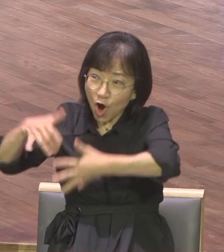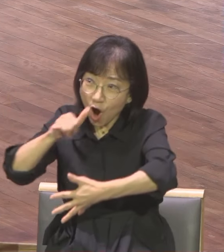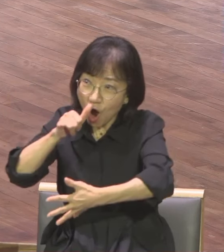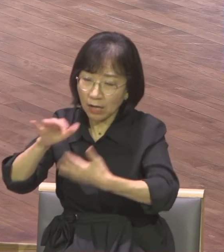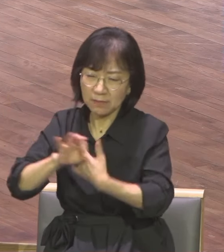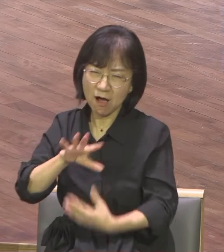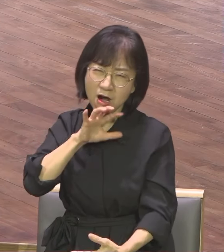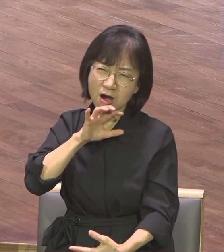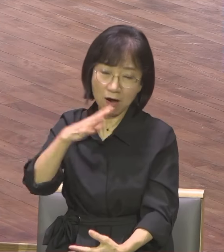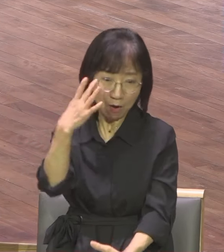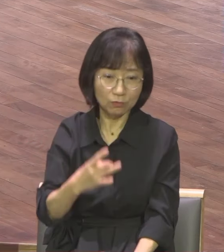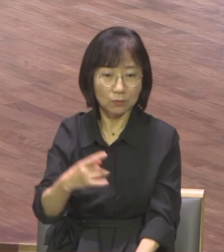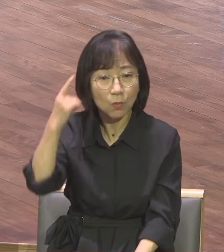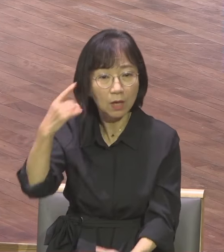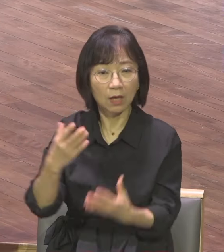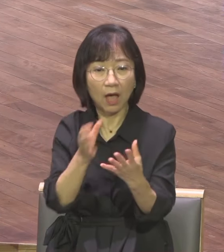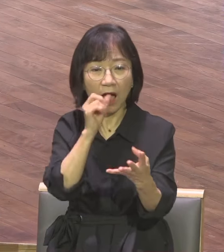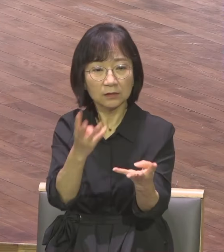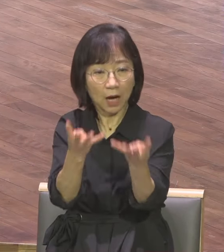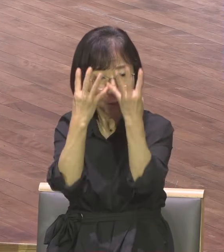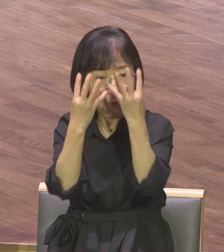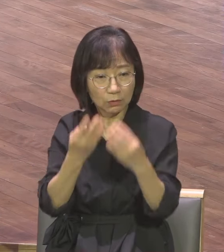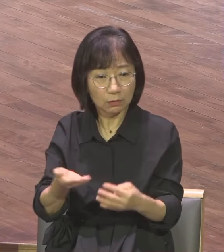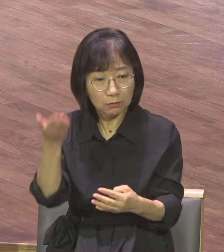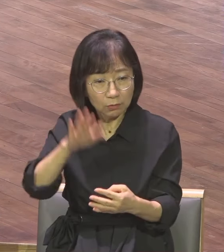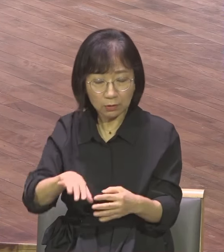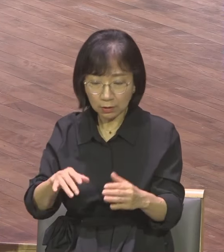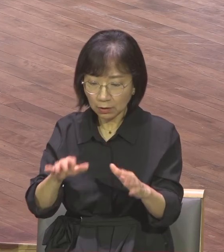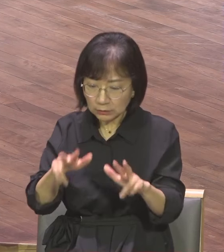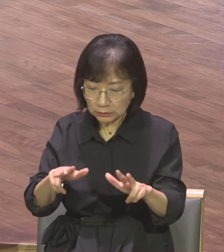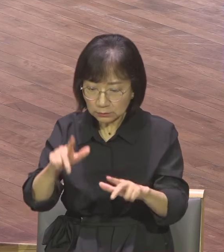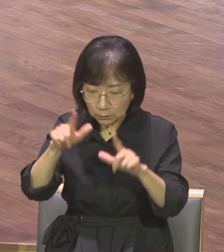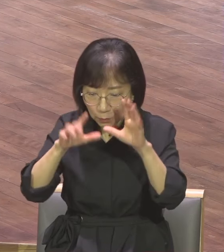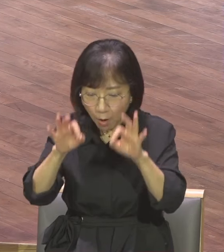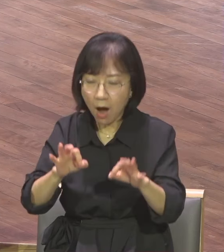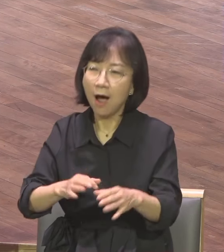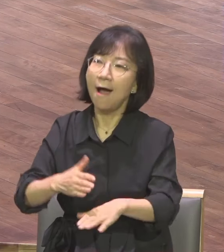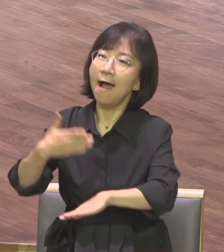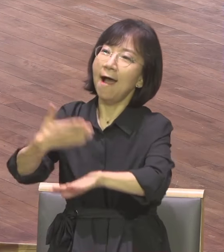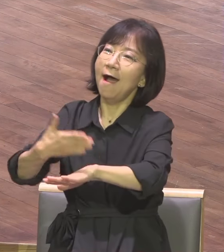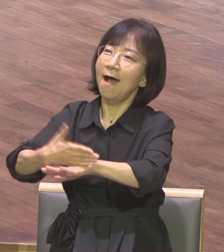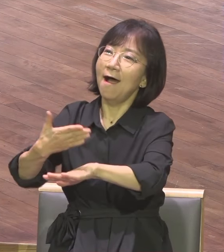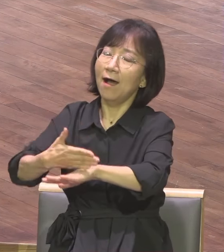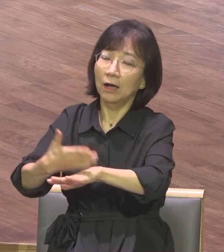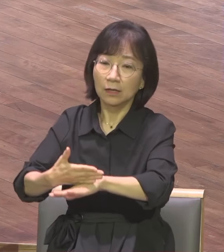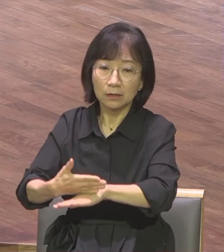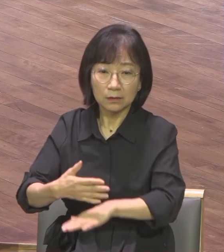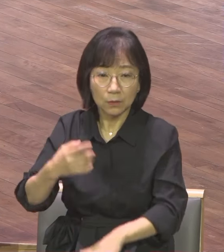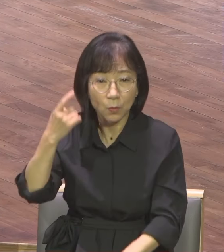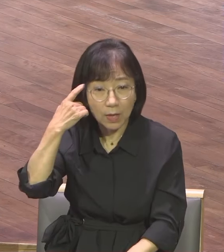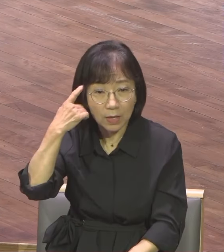되는데 바울은 감사하고 있어요 내가 감옥에 가간 것도 하나님의 뜻이라는 거예요